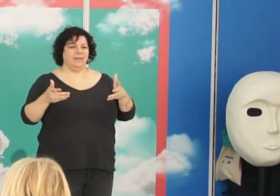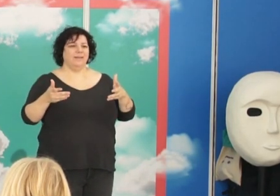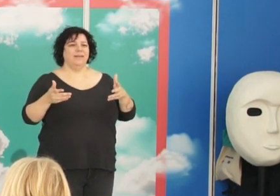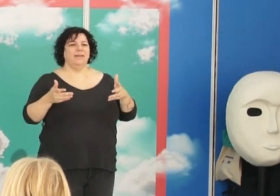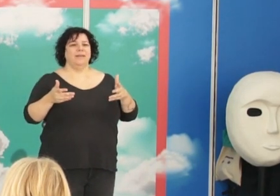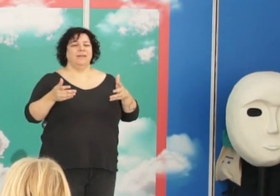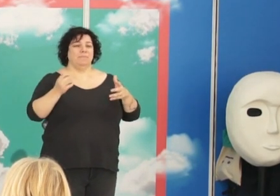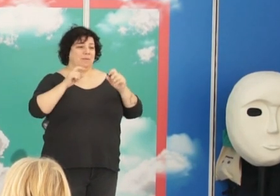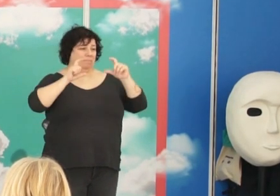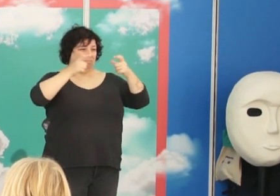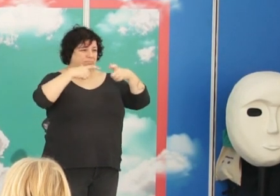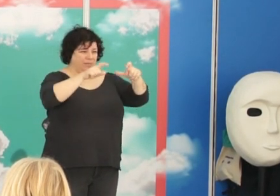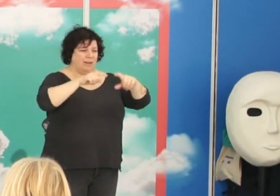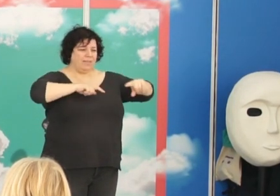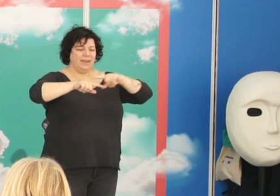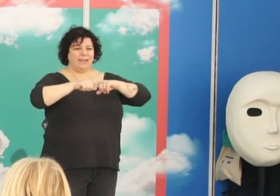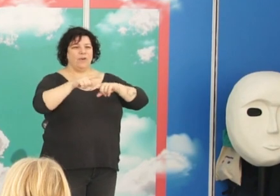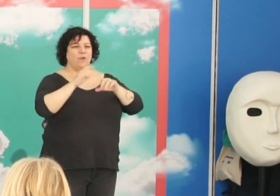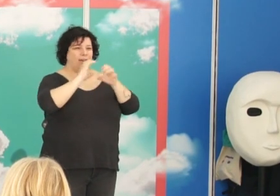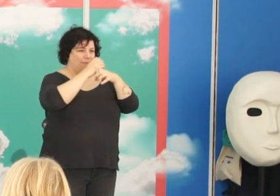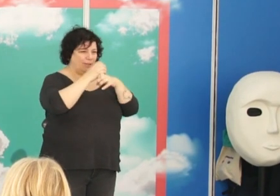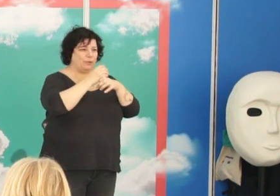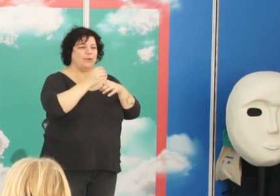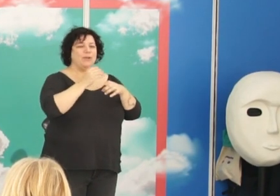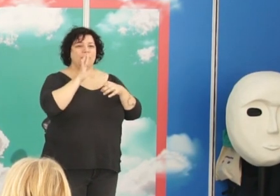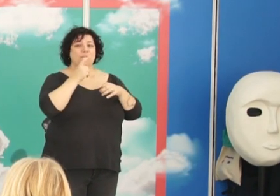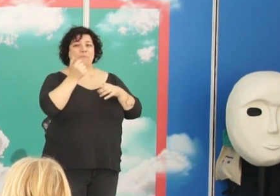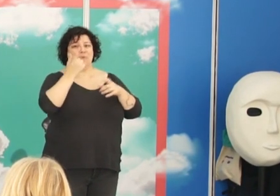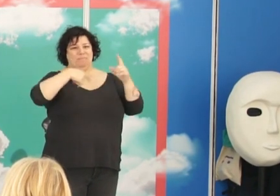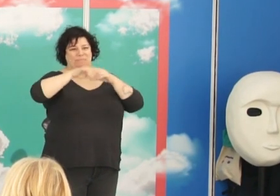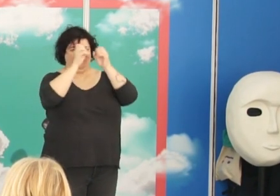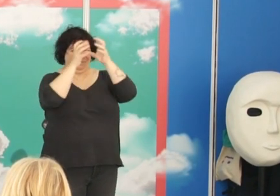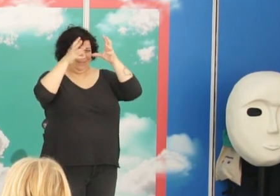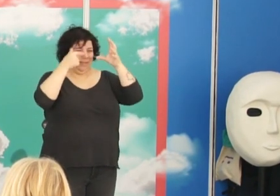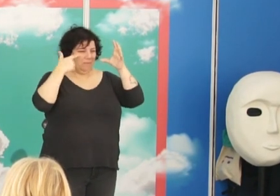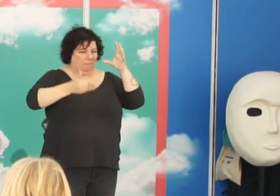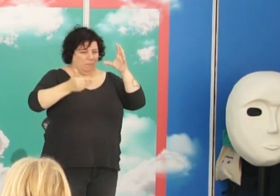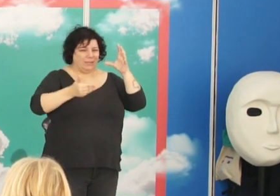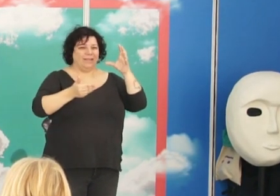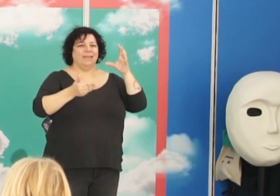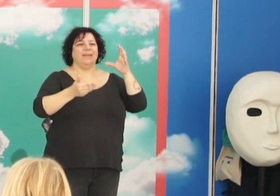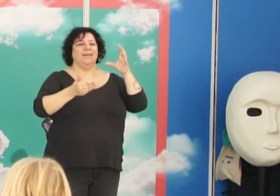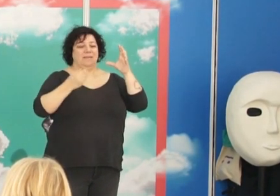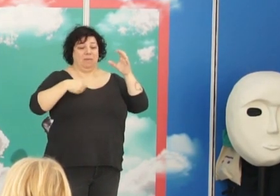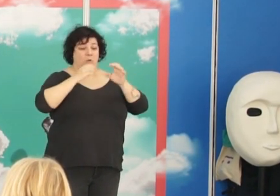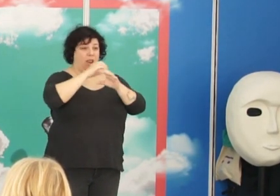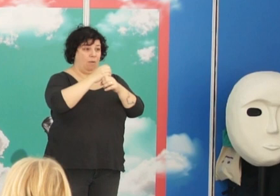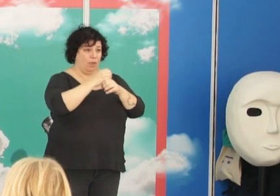tuit era, dirigió este laboratorio, pero quería, y ya creo que les he dado una idea, ¿no? De lo importante que llevó a ser ese